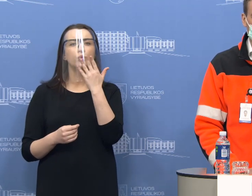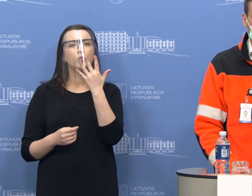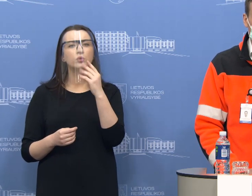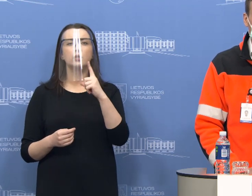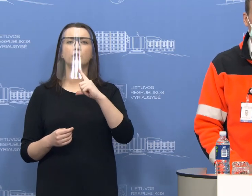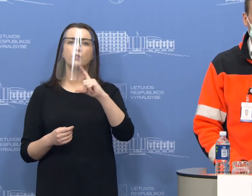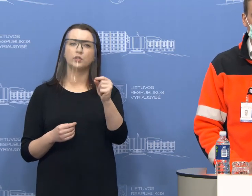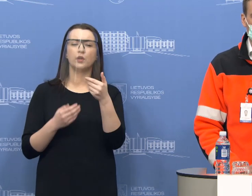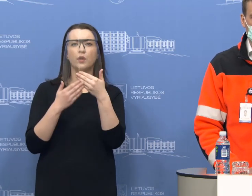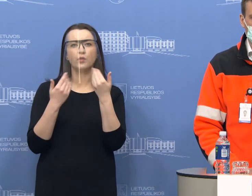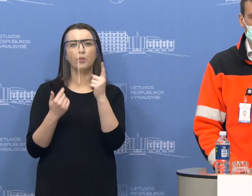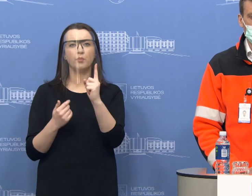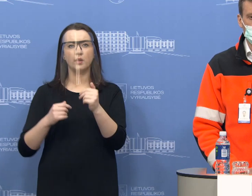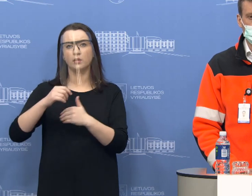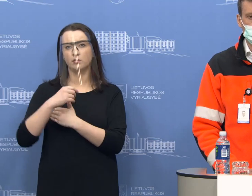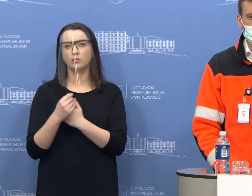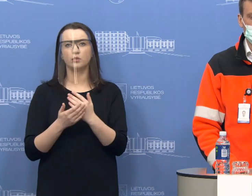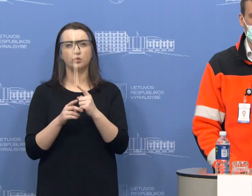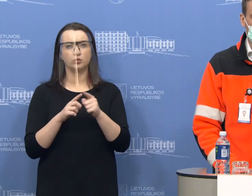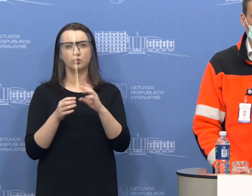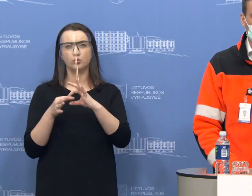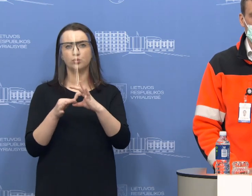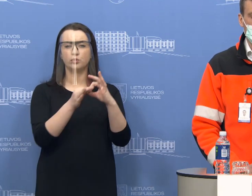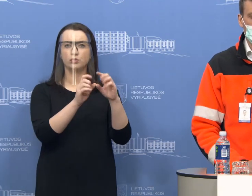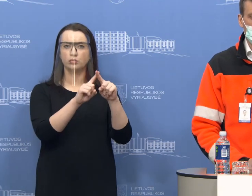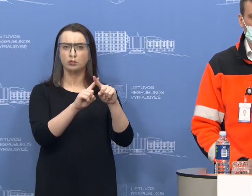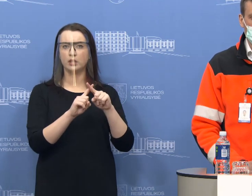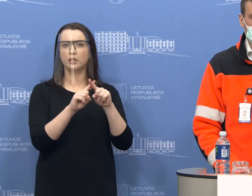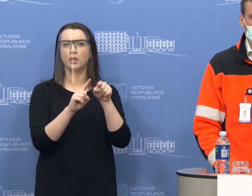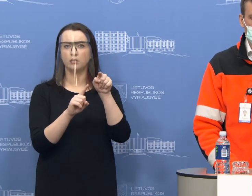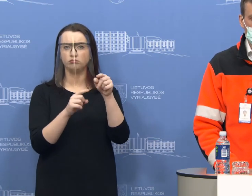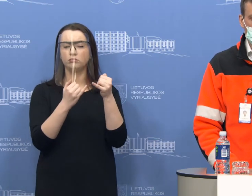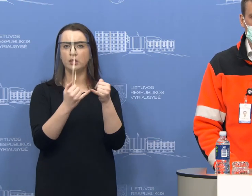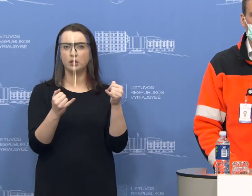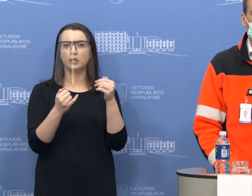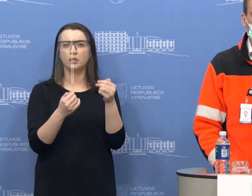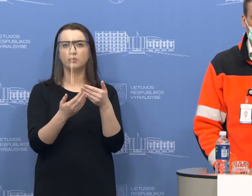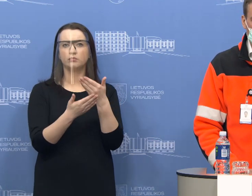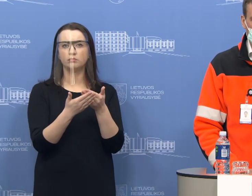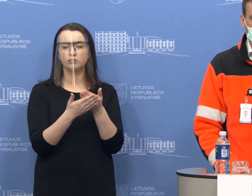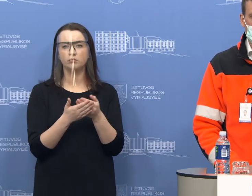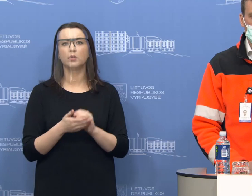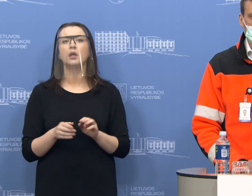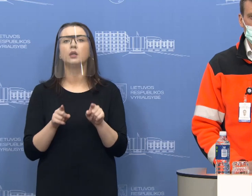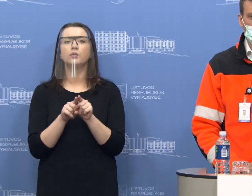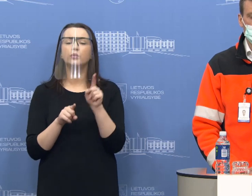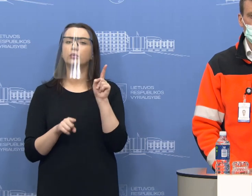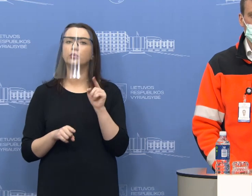klinikinius simptomus, yra nukreipiami į greitos esmėsinaus pagalbos dispečiarinės. Pasakysiu dar daugiau.